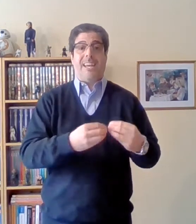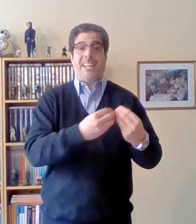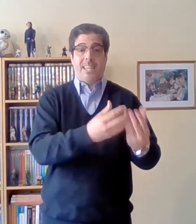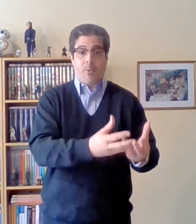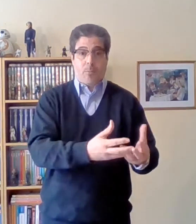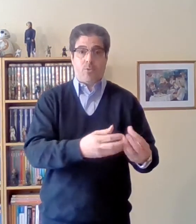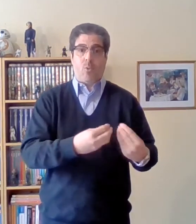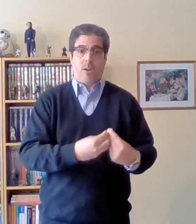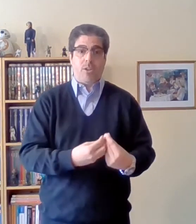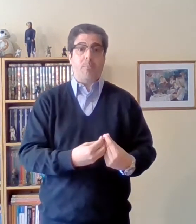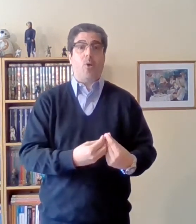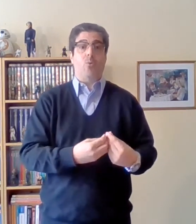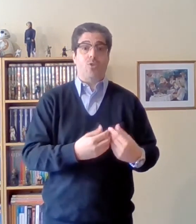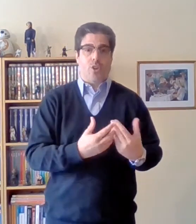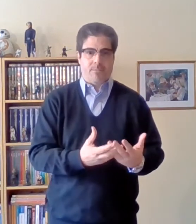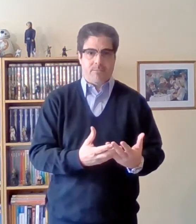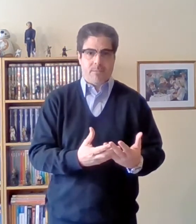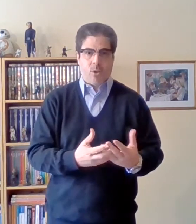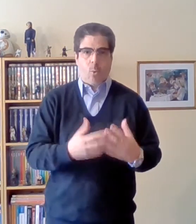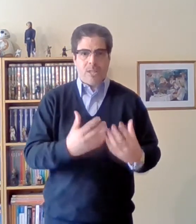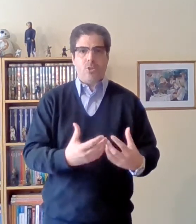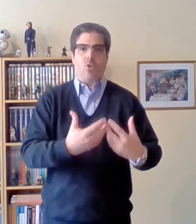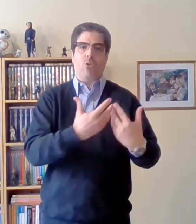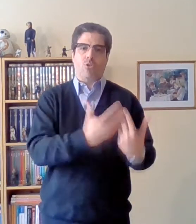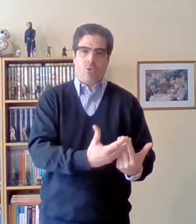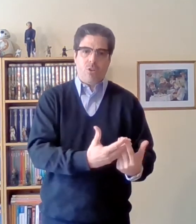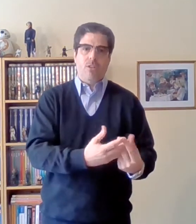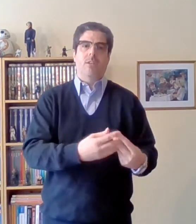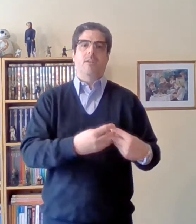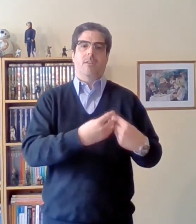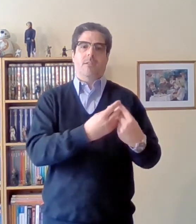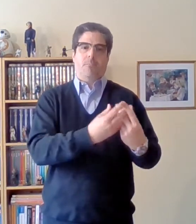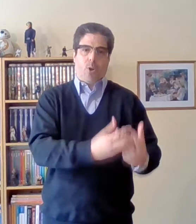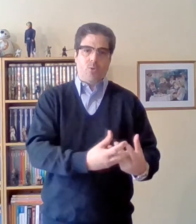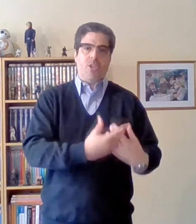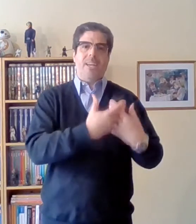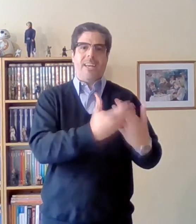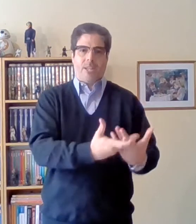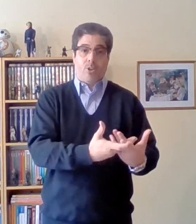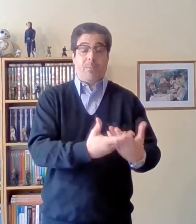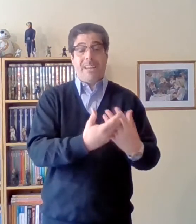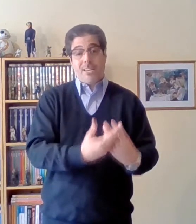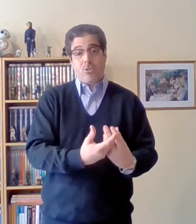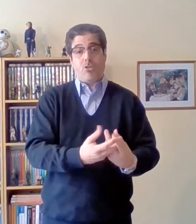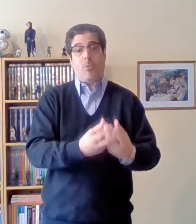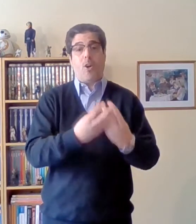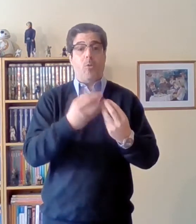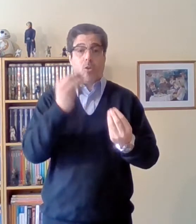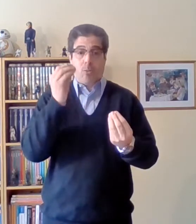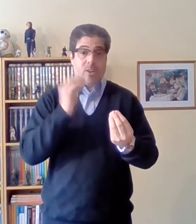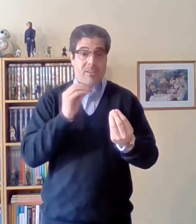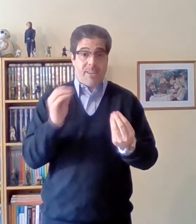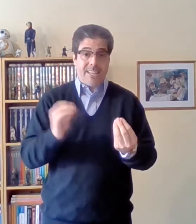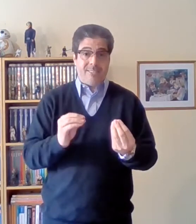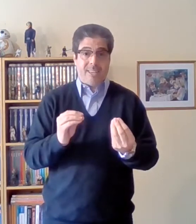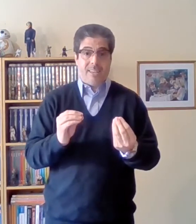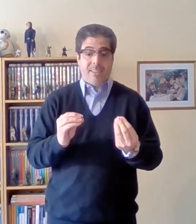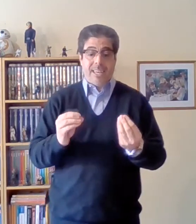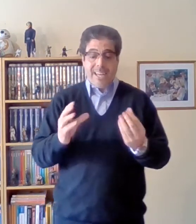generativo por su valor de producción ¿cuánto costó producir esto? y para eso toma como referencia el